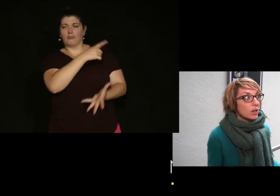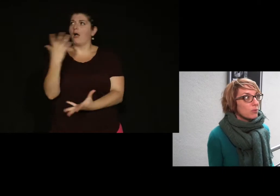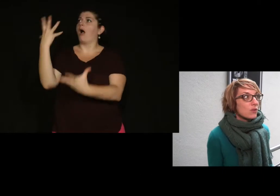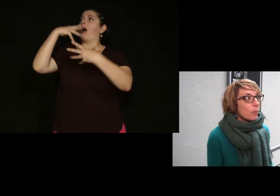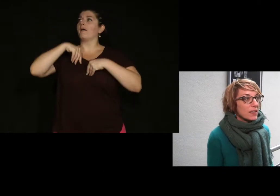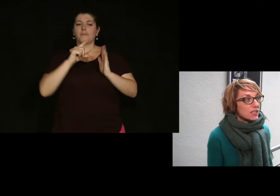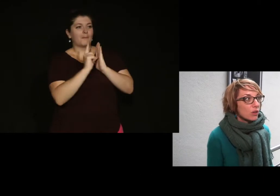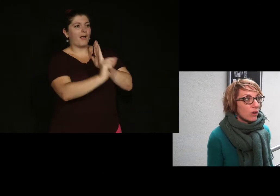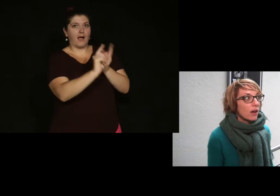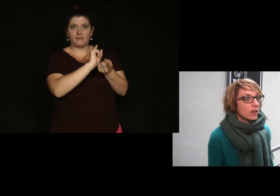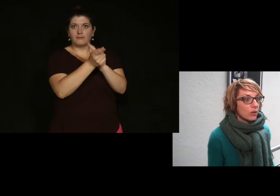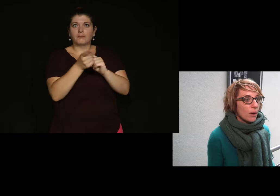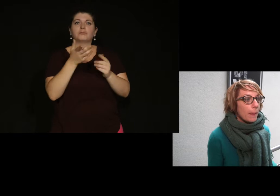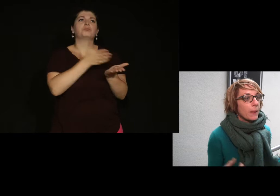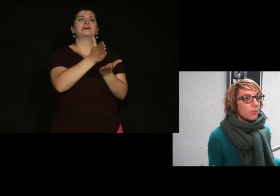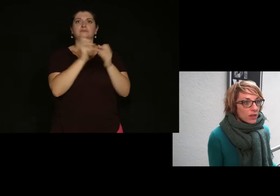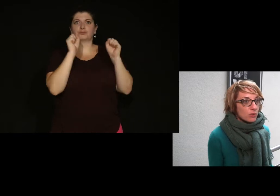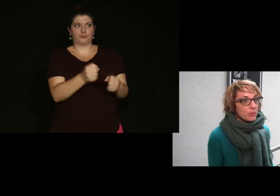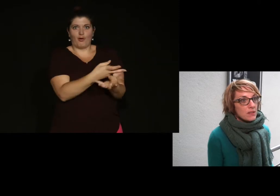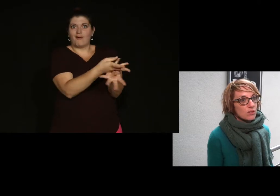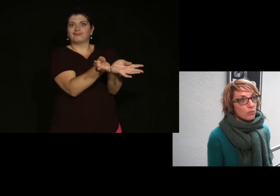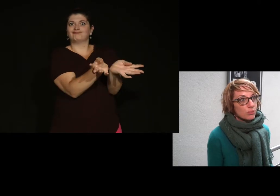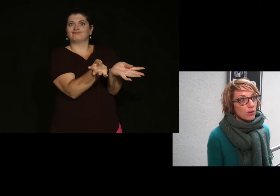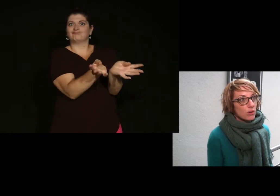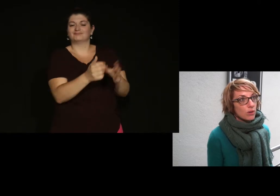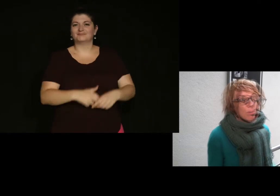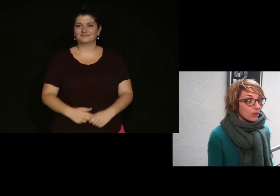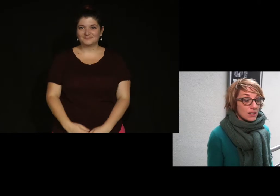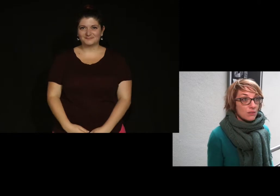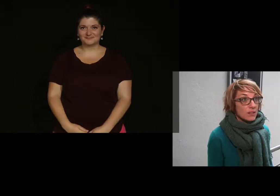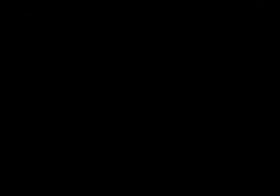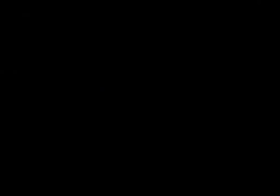qu'ils puissent repartir avec plein de pistes pour leurs activités à eux.